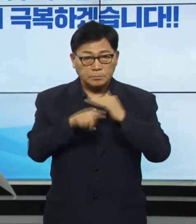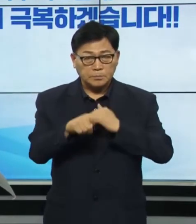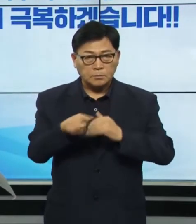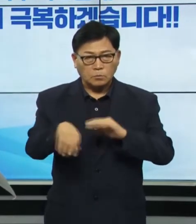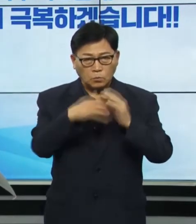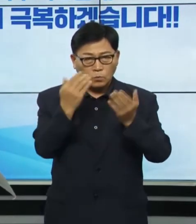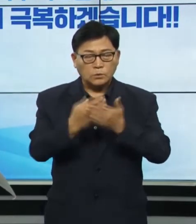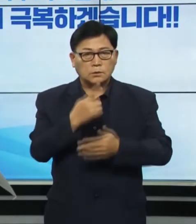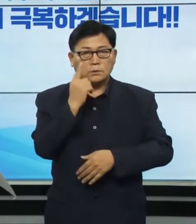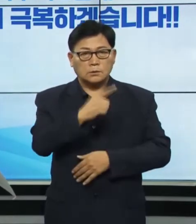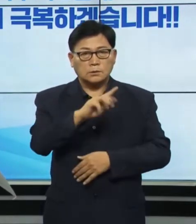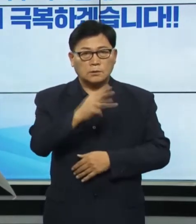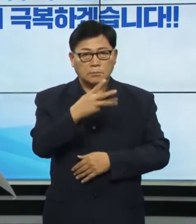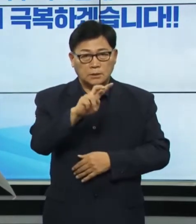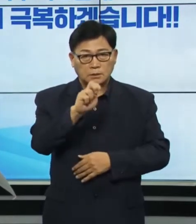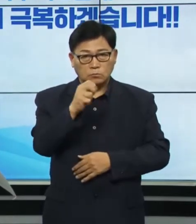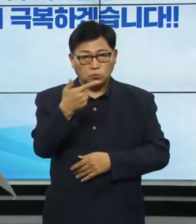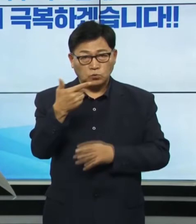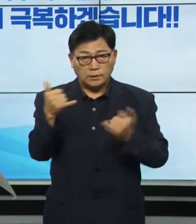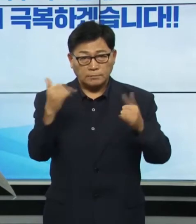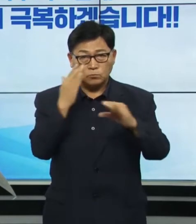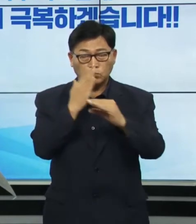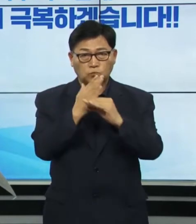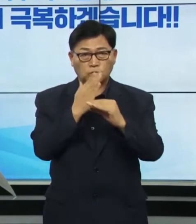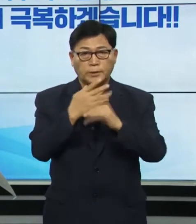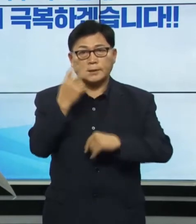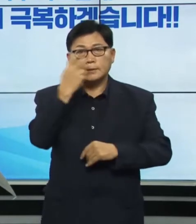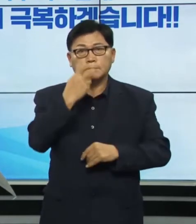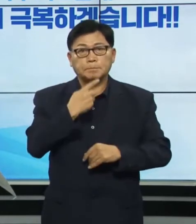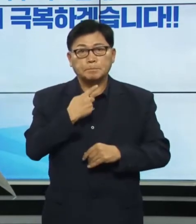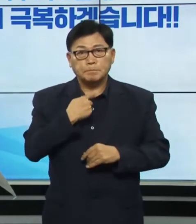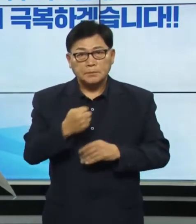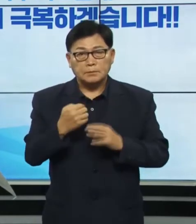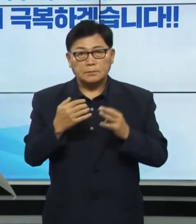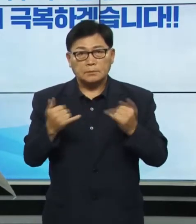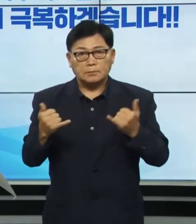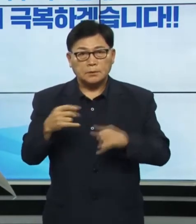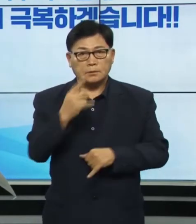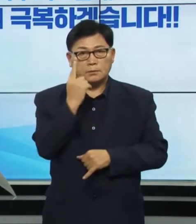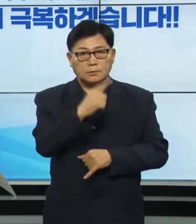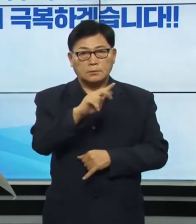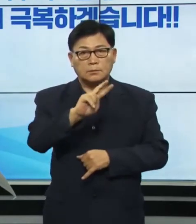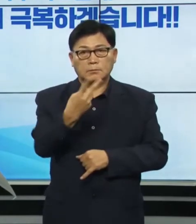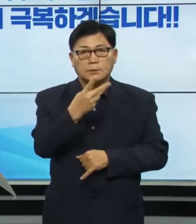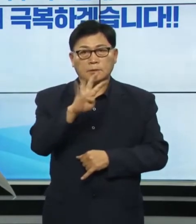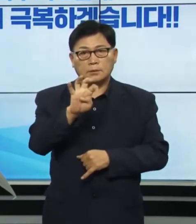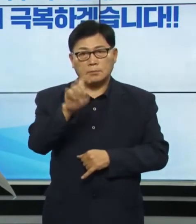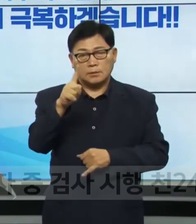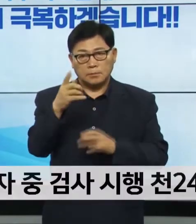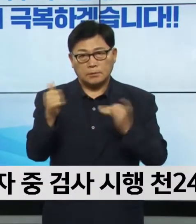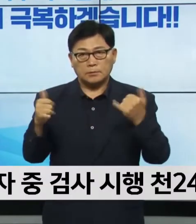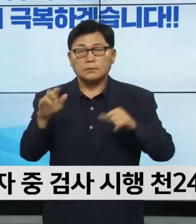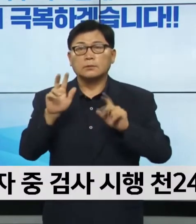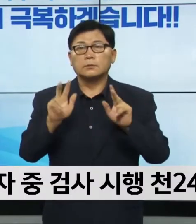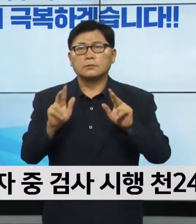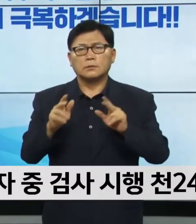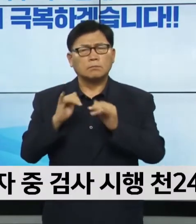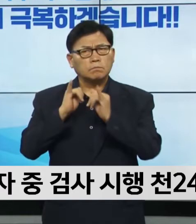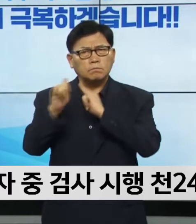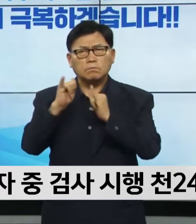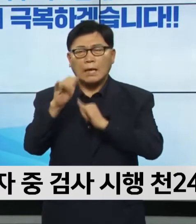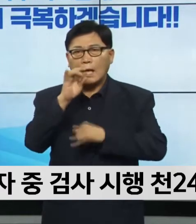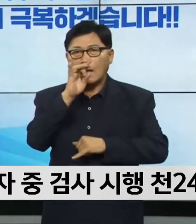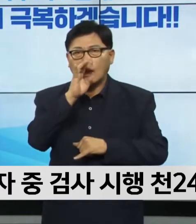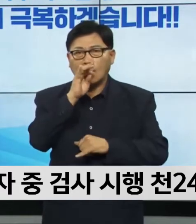총 1,326명 중 검사를 시행하신 분은 1,241명, 현재 연락이